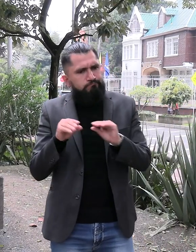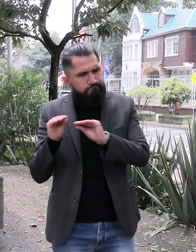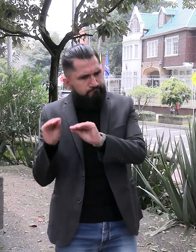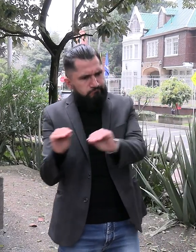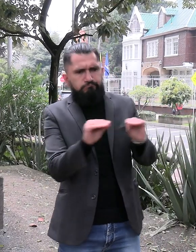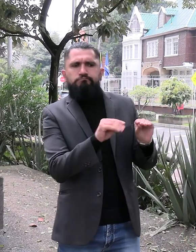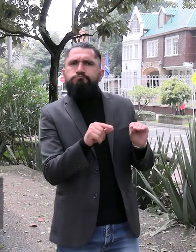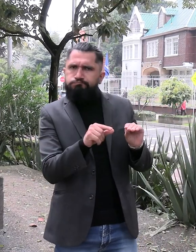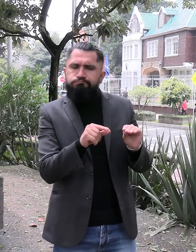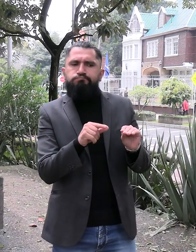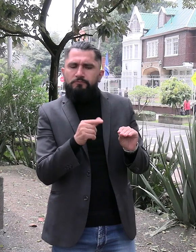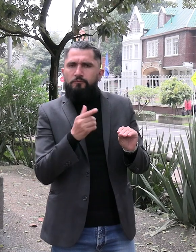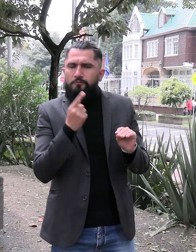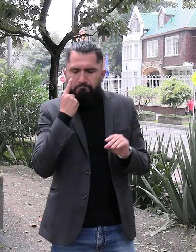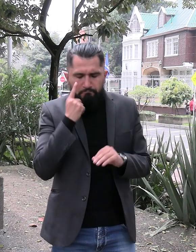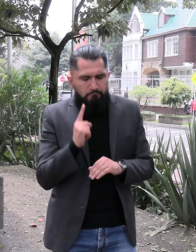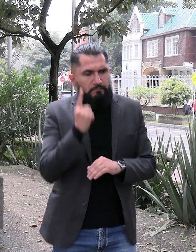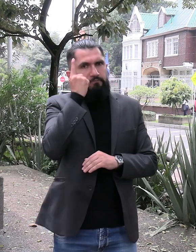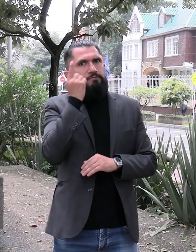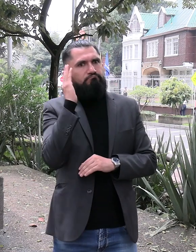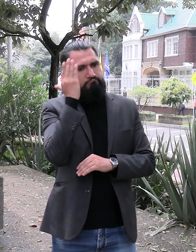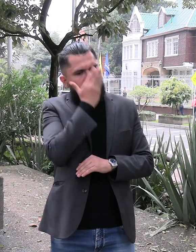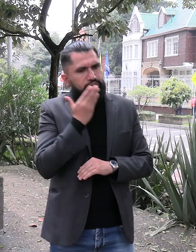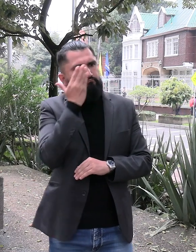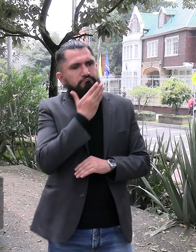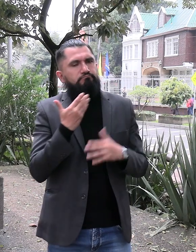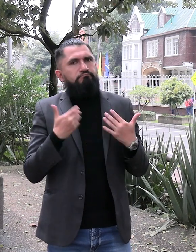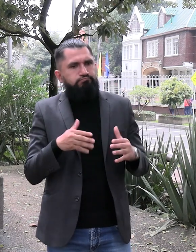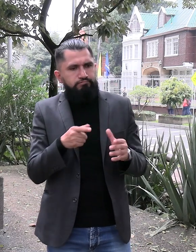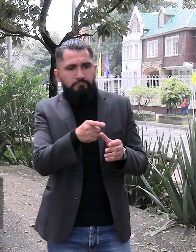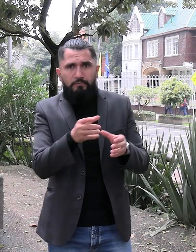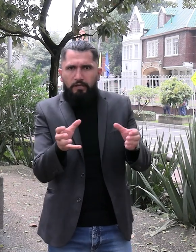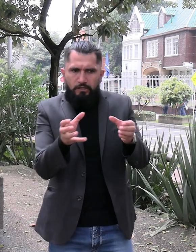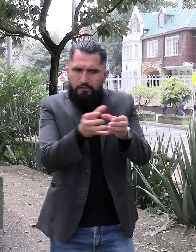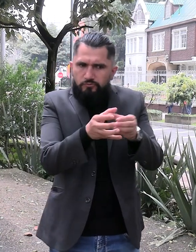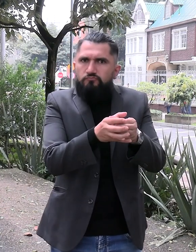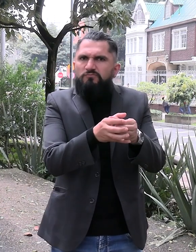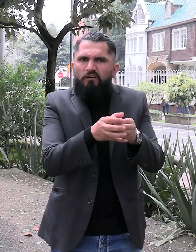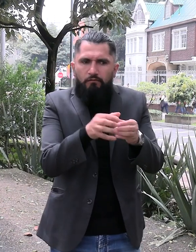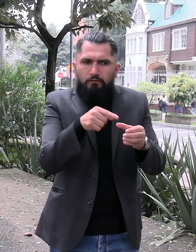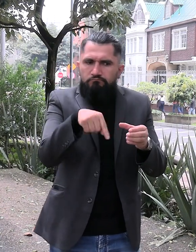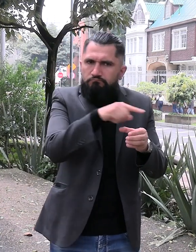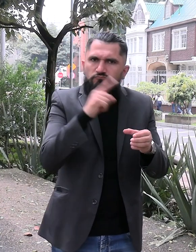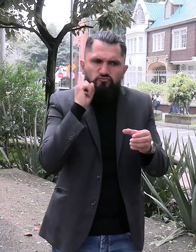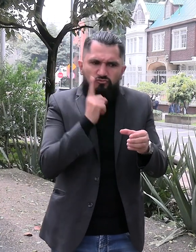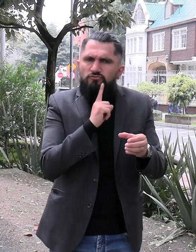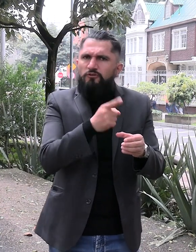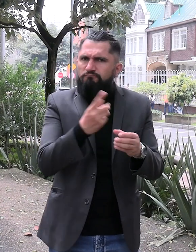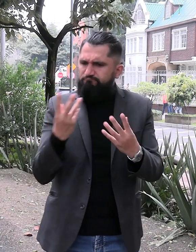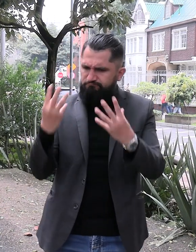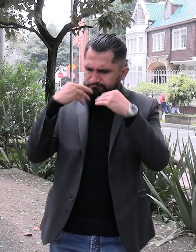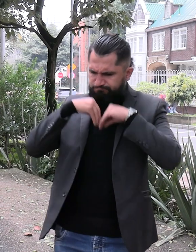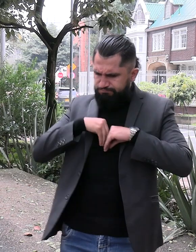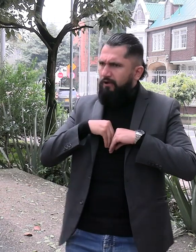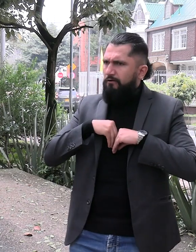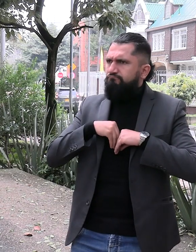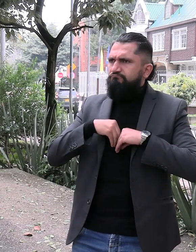a la reflexión de la importancia de hacer una actividad de formación para que las personas sordas pertenecientes a las